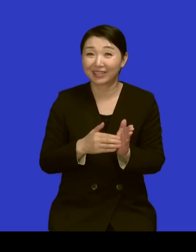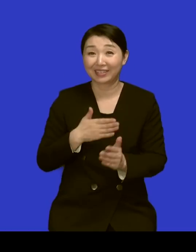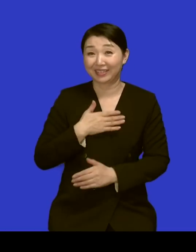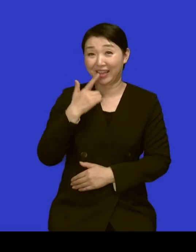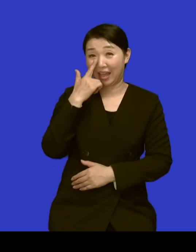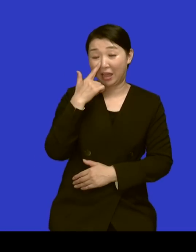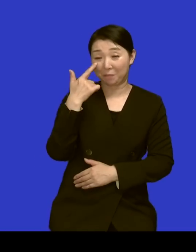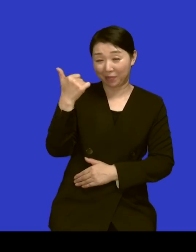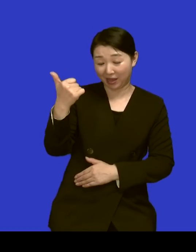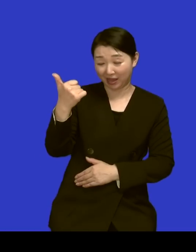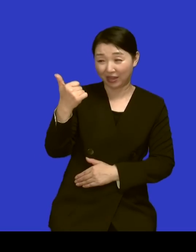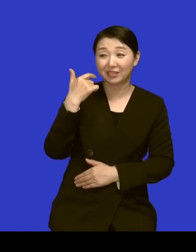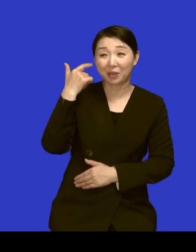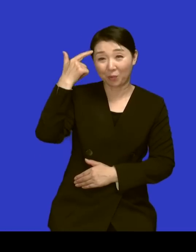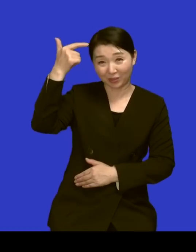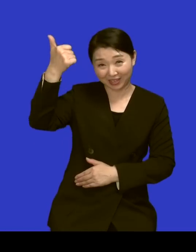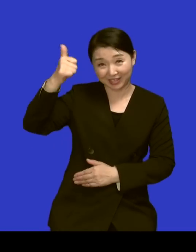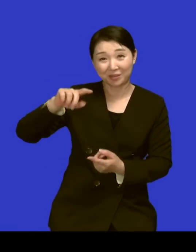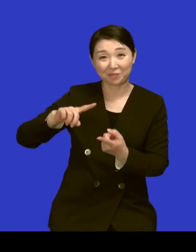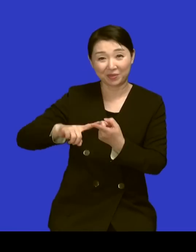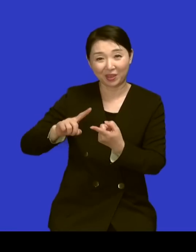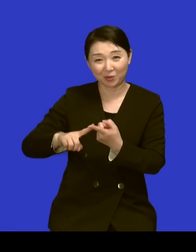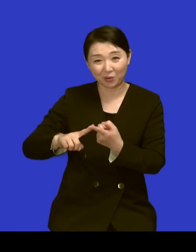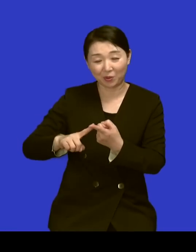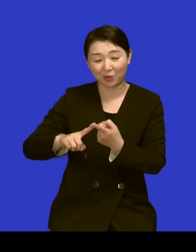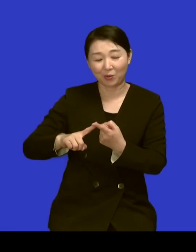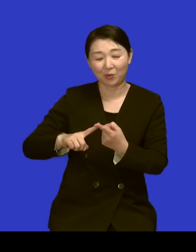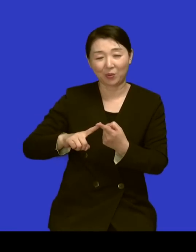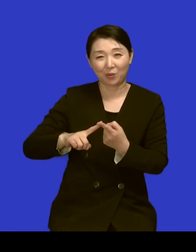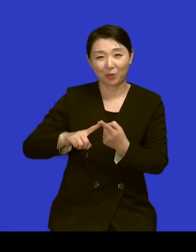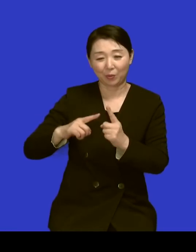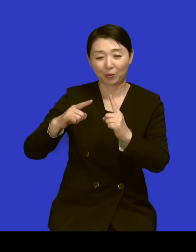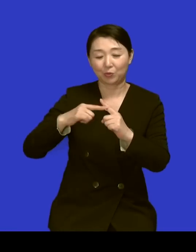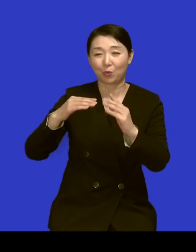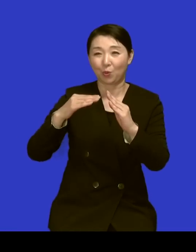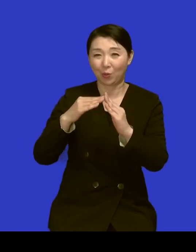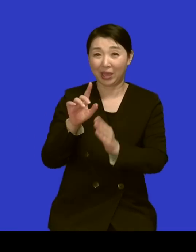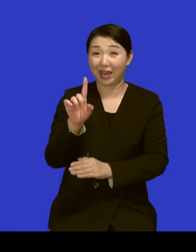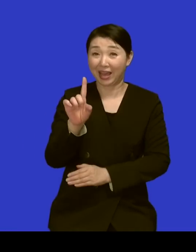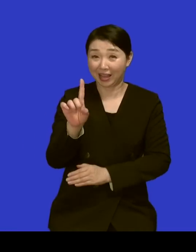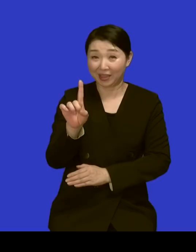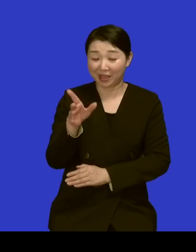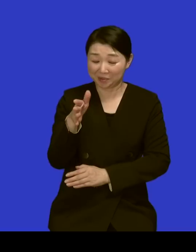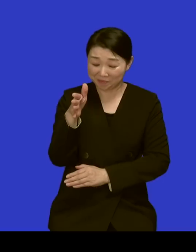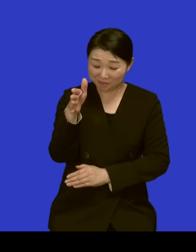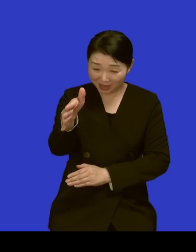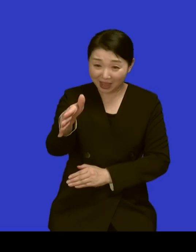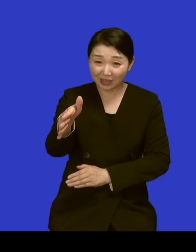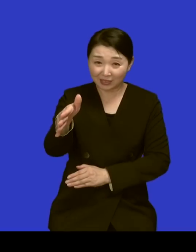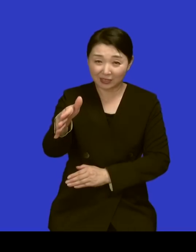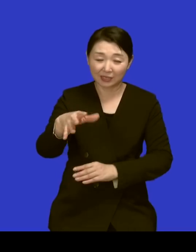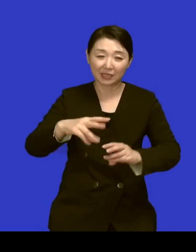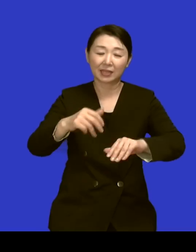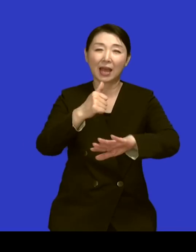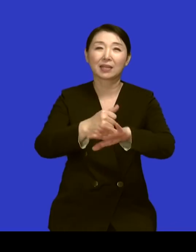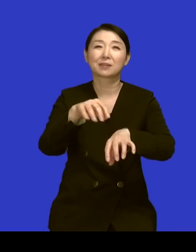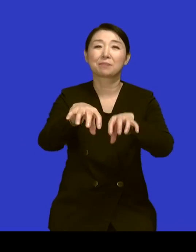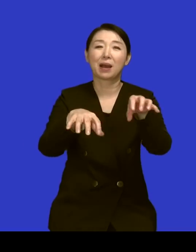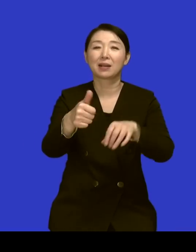이제 목사님으로 네 한 교회에서 시골 그것도 땅금마을 해남에서 네 50년을 한